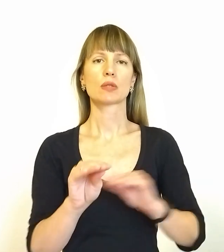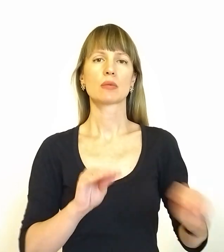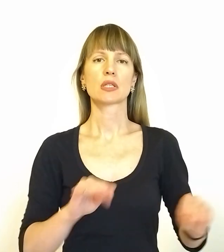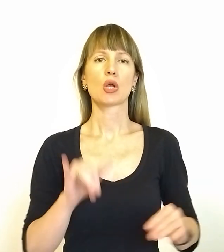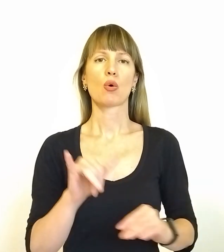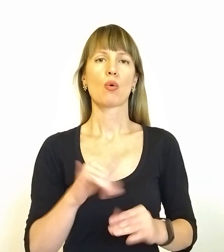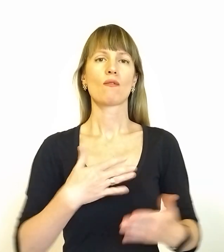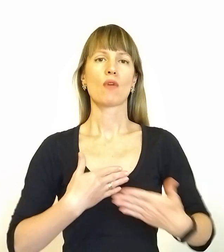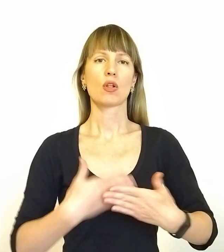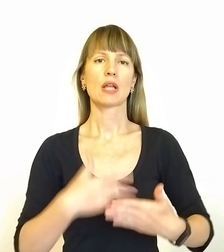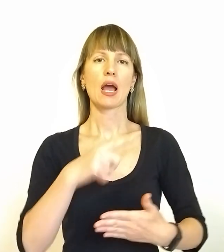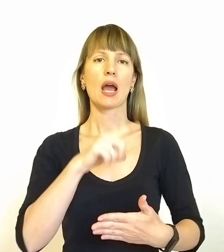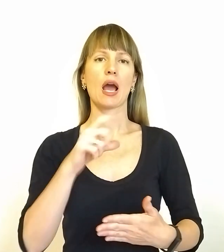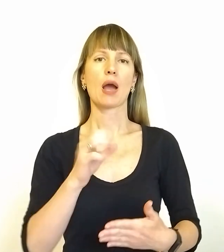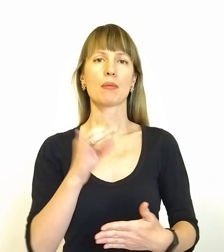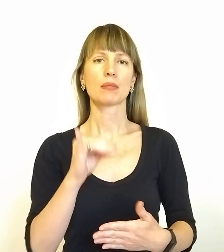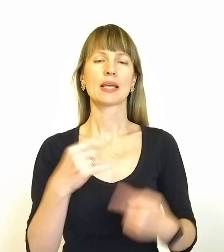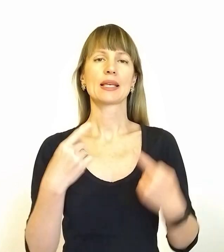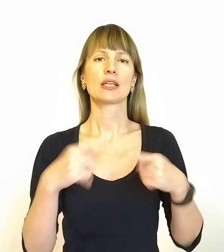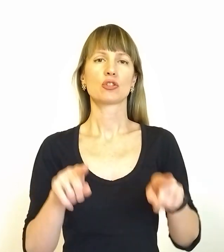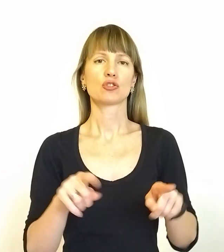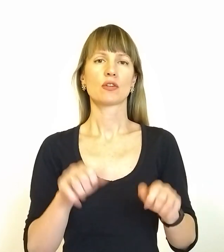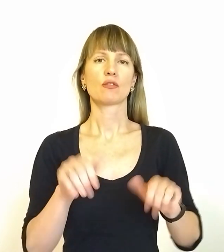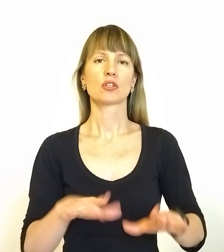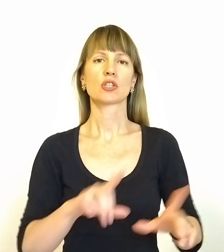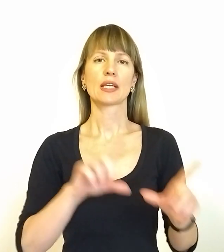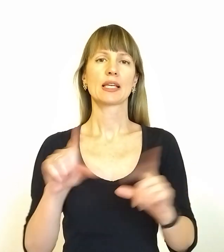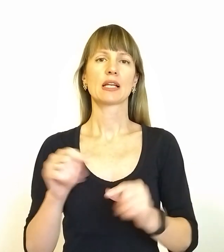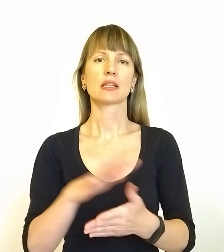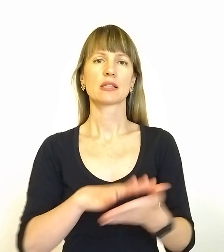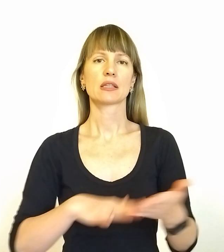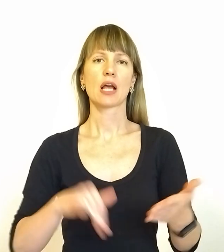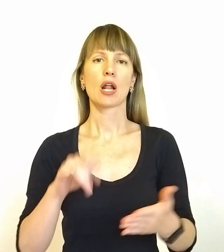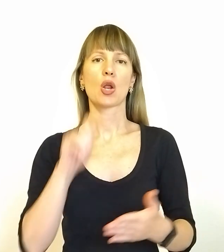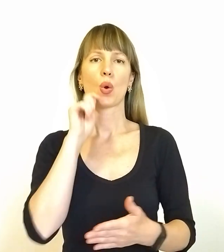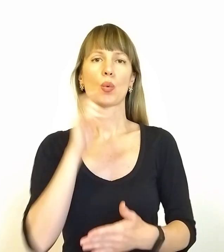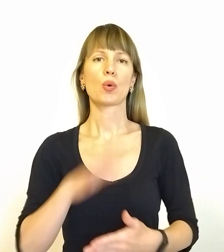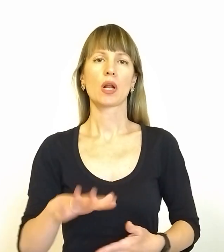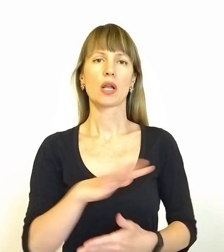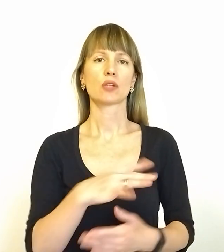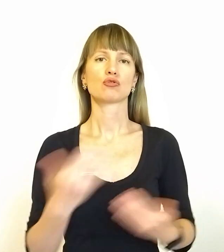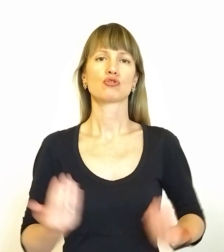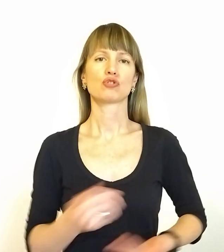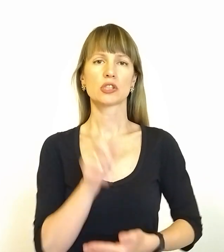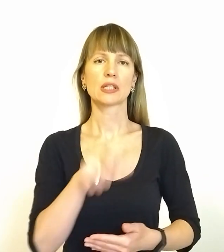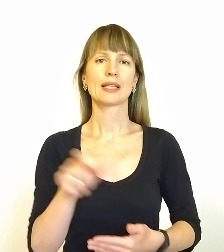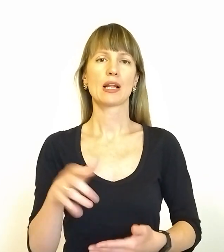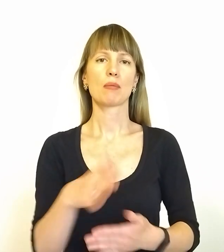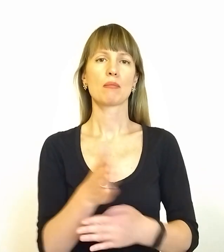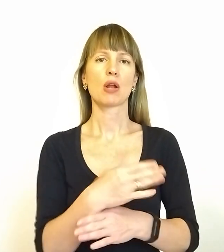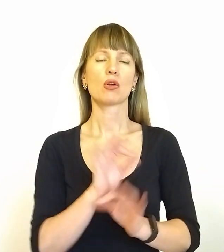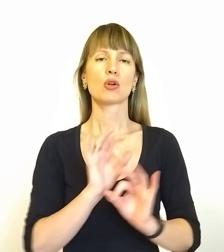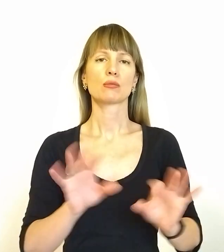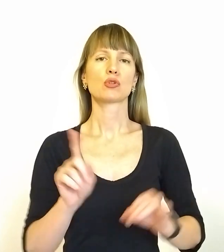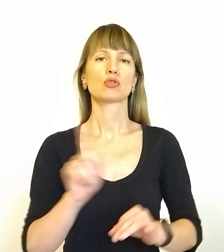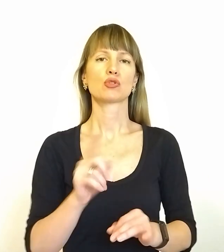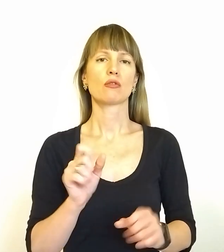у волонтерському хабі, інші вирішили їхати далі Україною. Жителі Маріуполя розповіли, що шанси